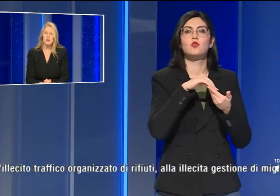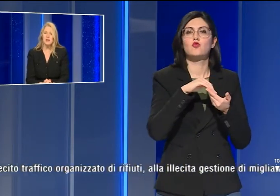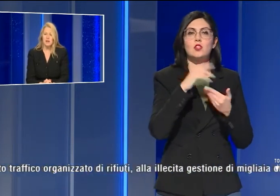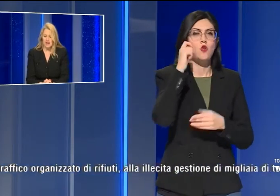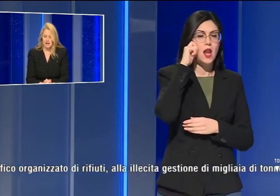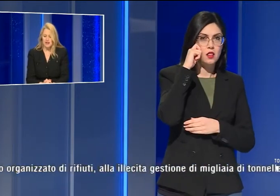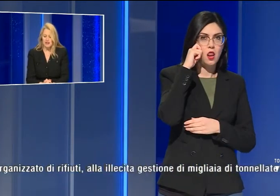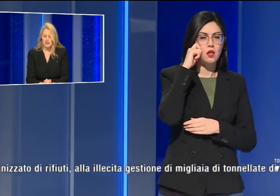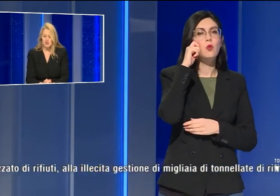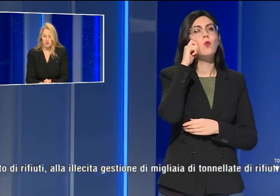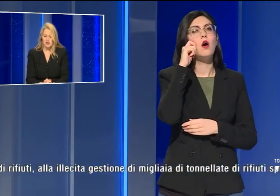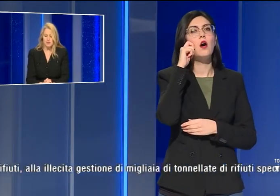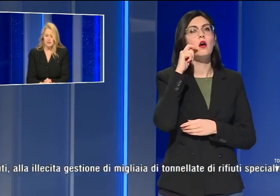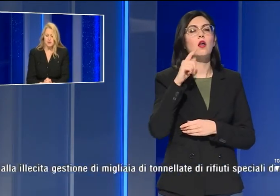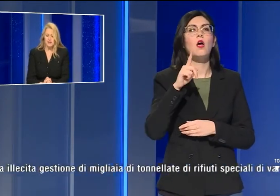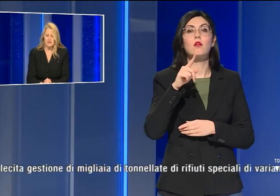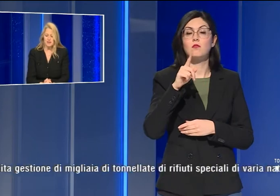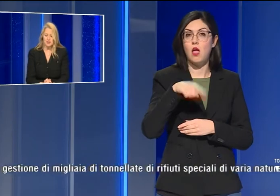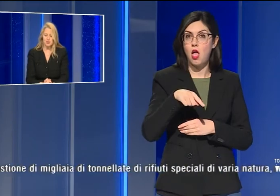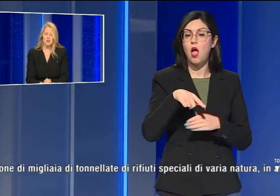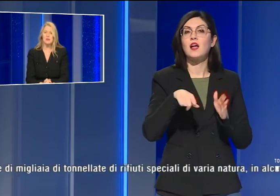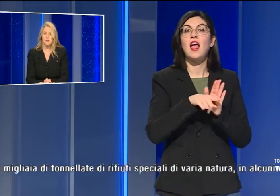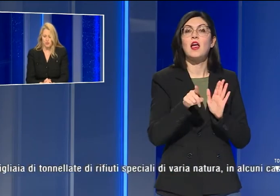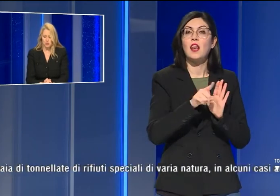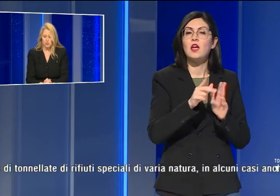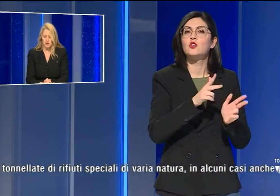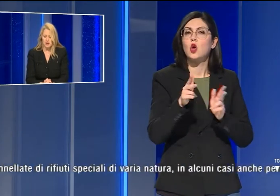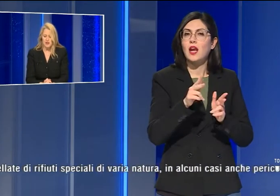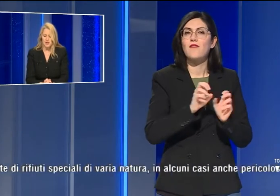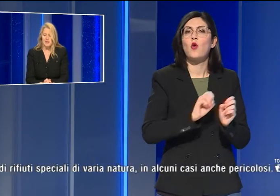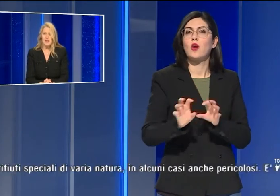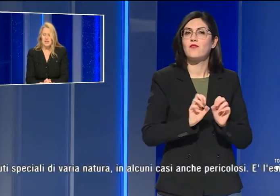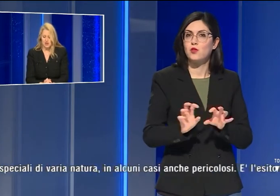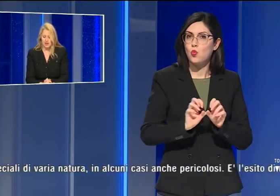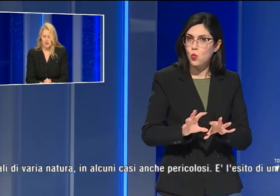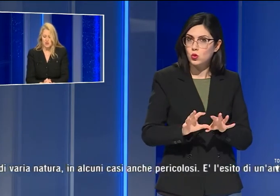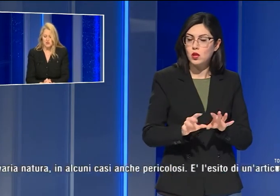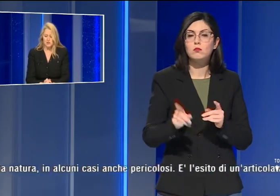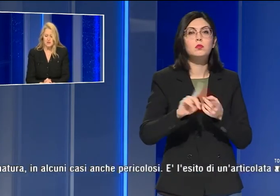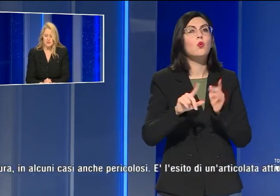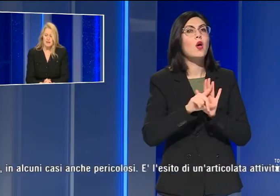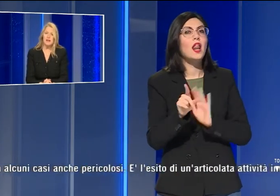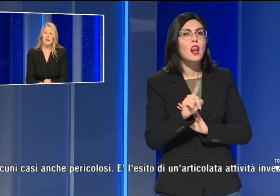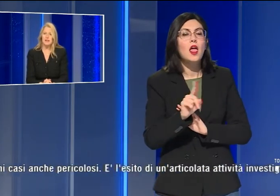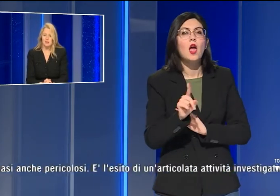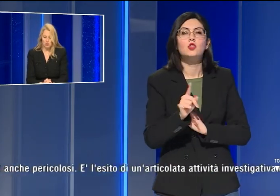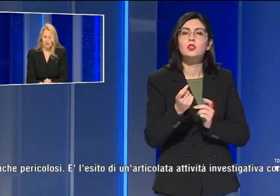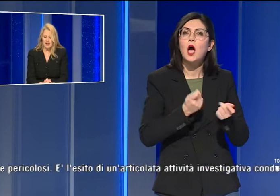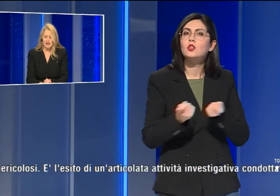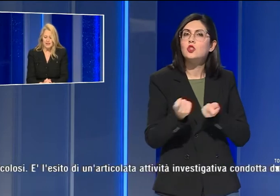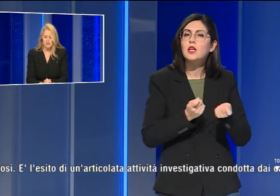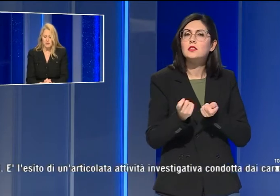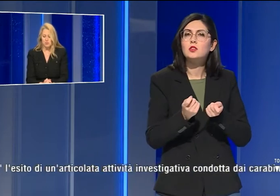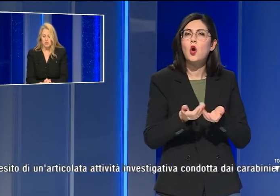delinquere all'illecito traffico organizzato di rifiuti. di illecita gestione di migliaia di